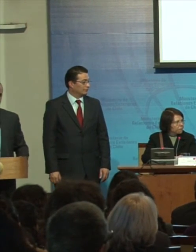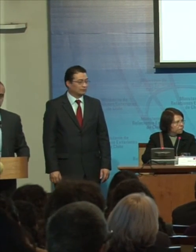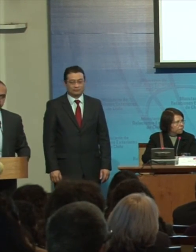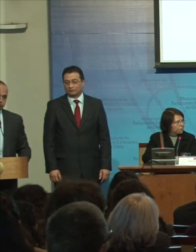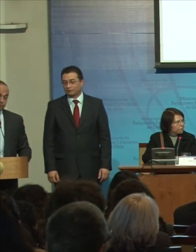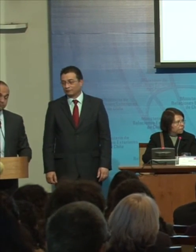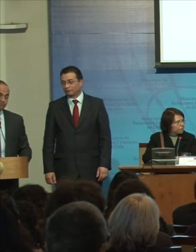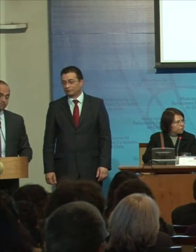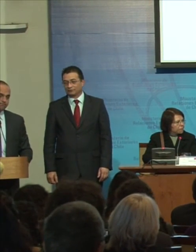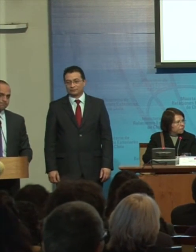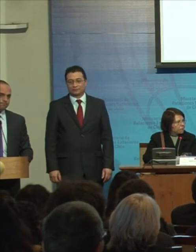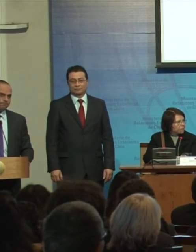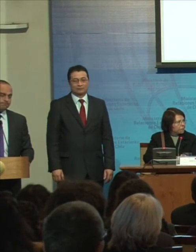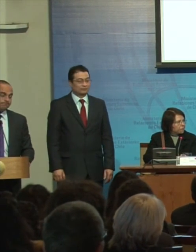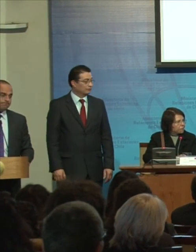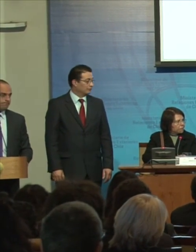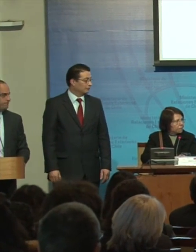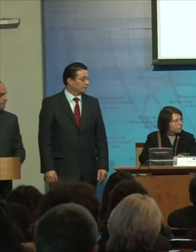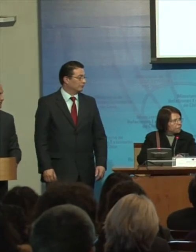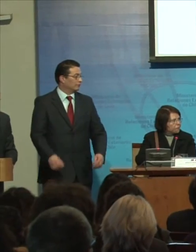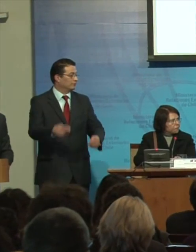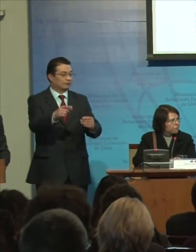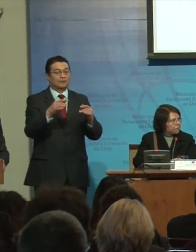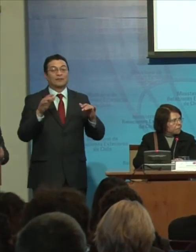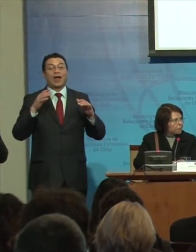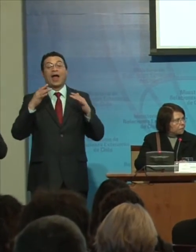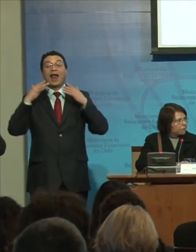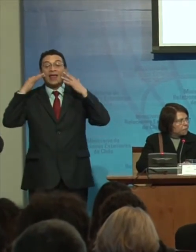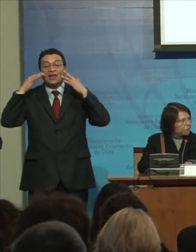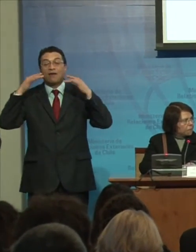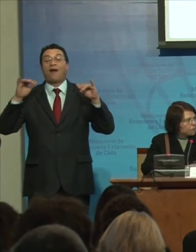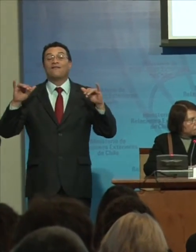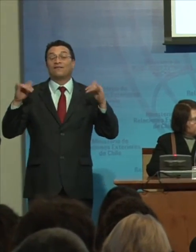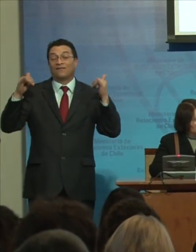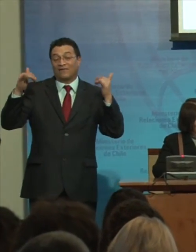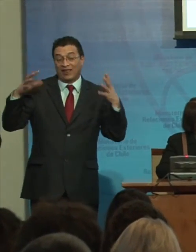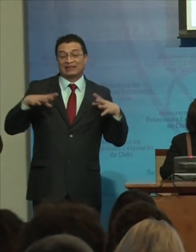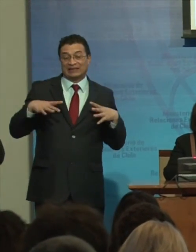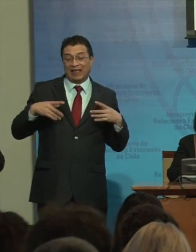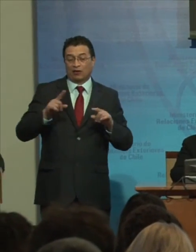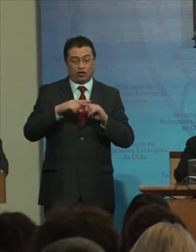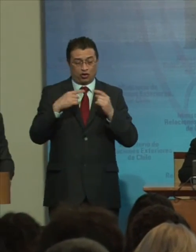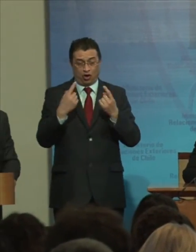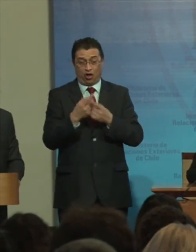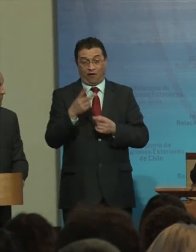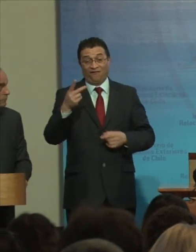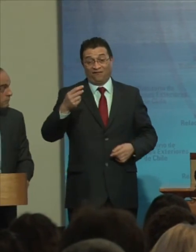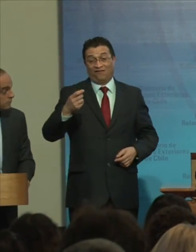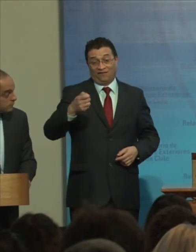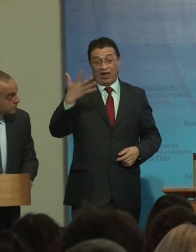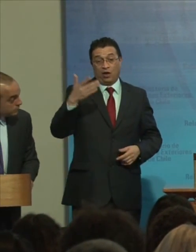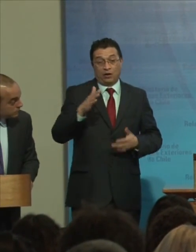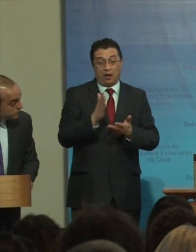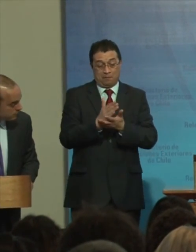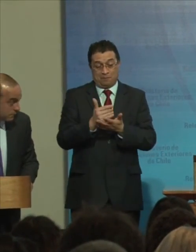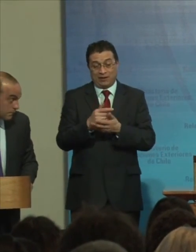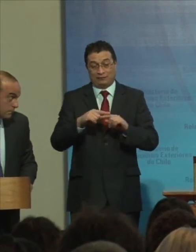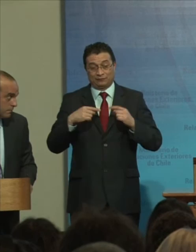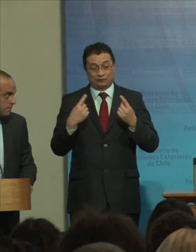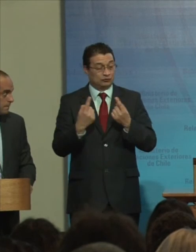La alegría La felicidad Es Todo un valor En el plan estratégico De nosotros